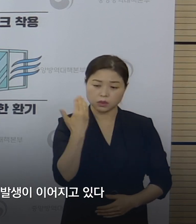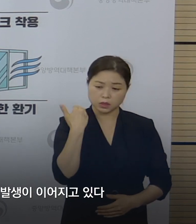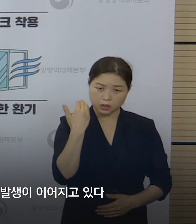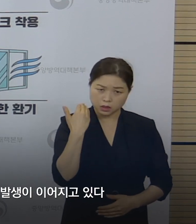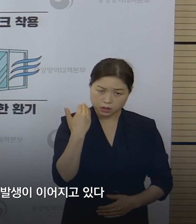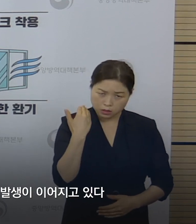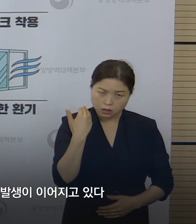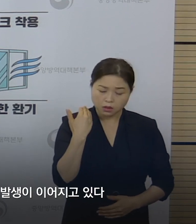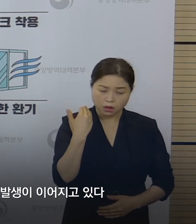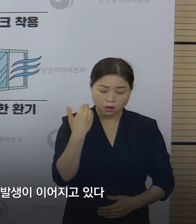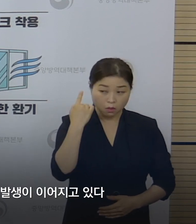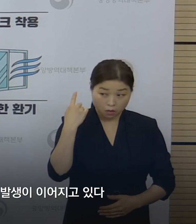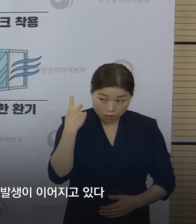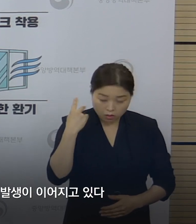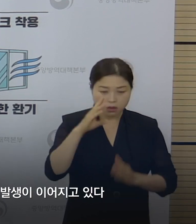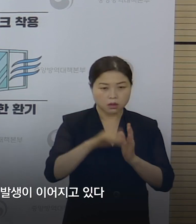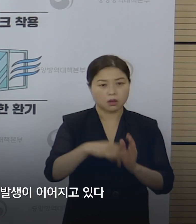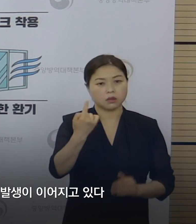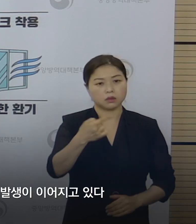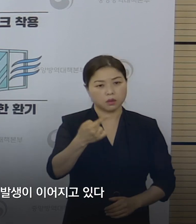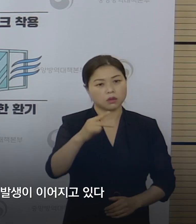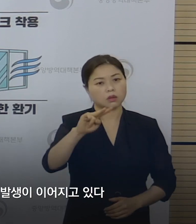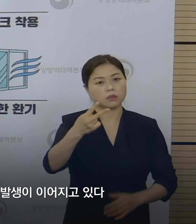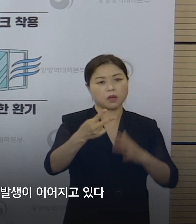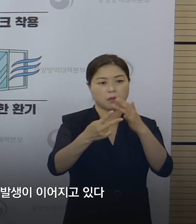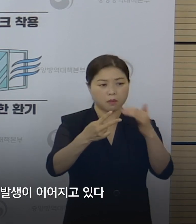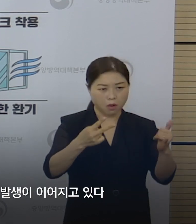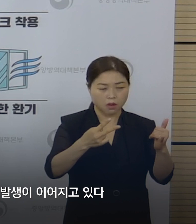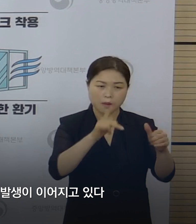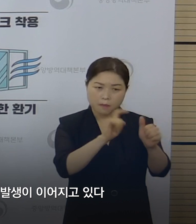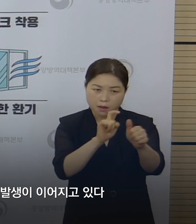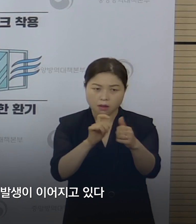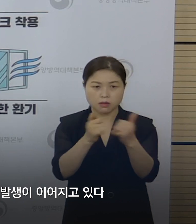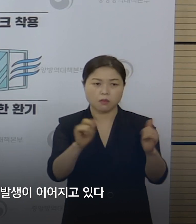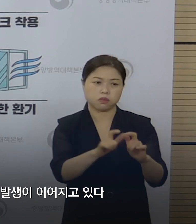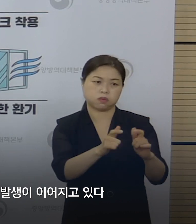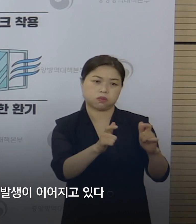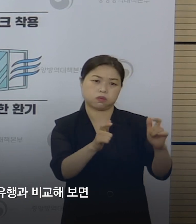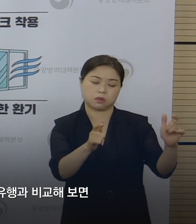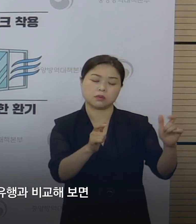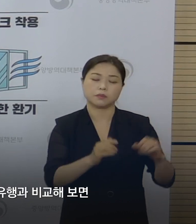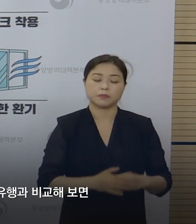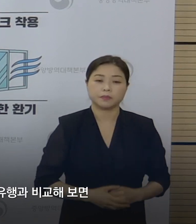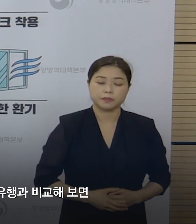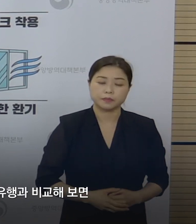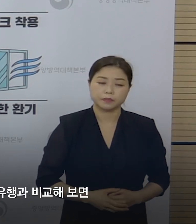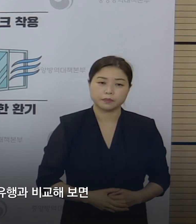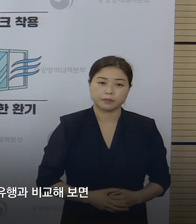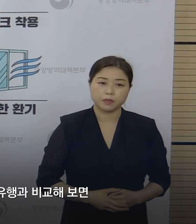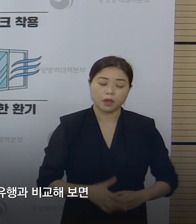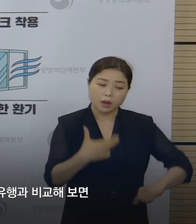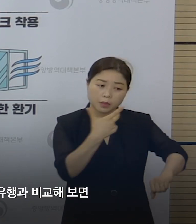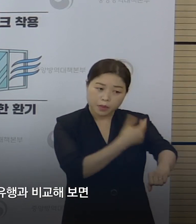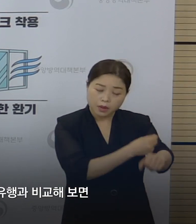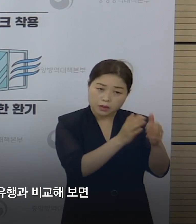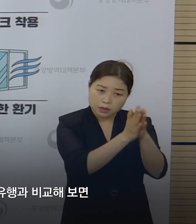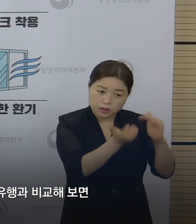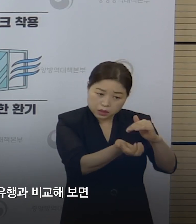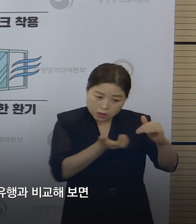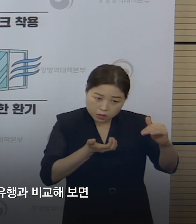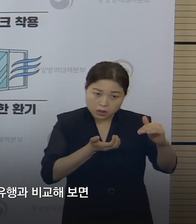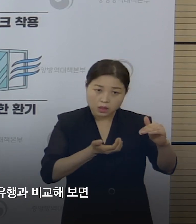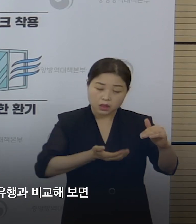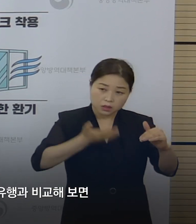2일 사이에는 1,200명 규모의 환자 발생이 이어지고 있습니다. 다만 예방접종 실시 전인